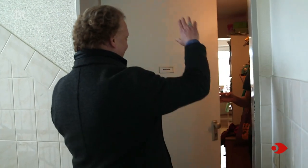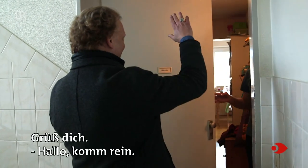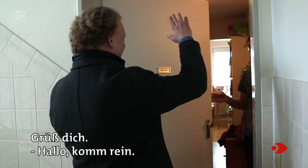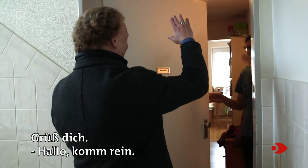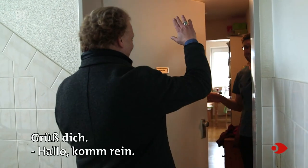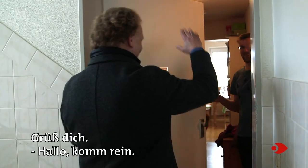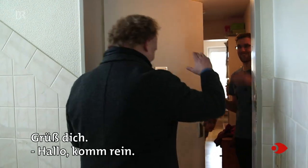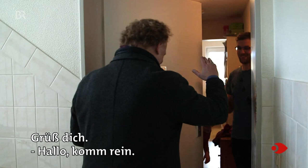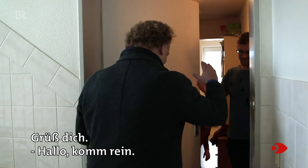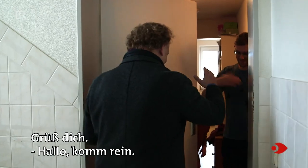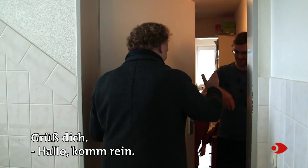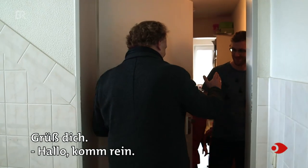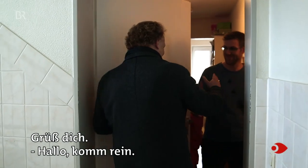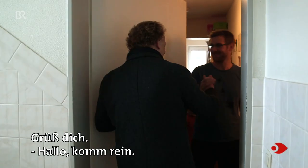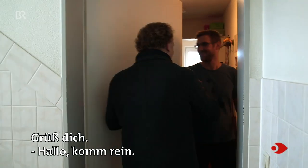Grüß dich. Hallo. Komm rein.